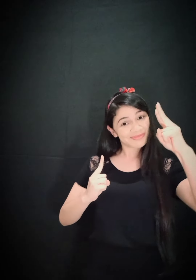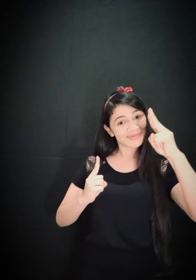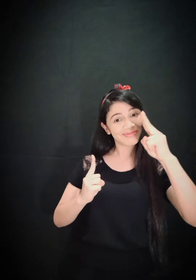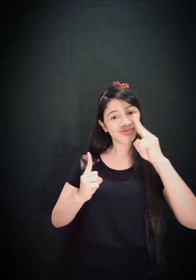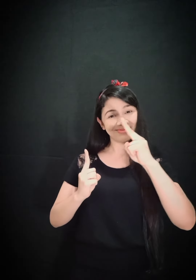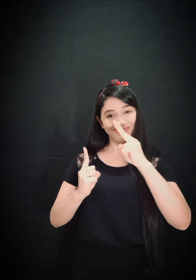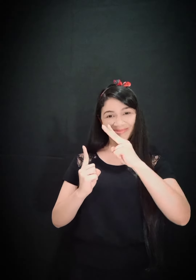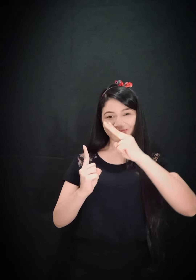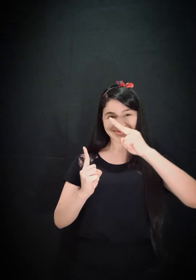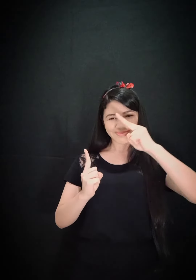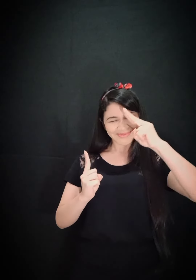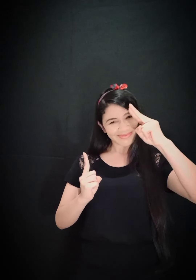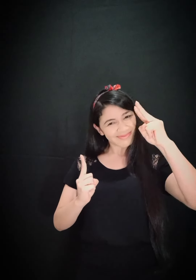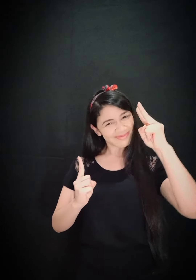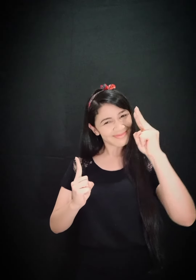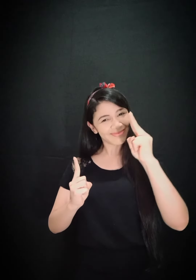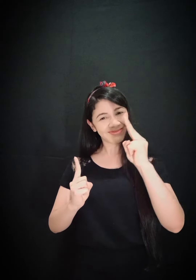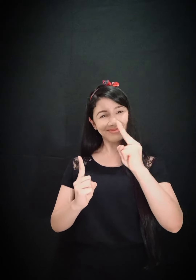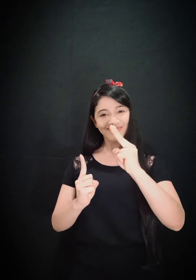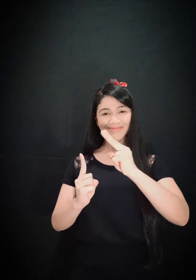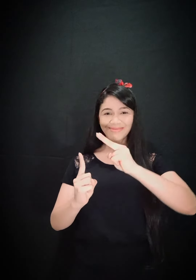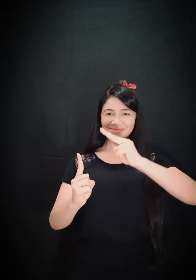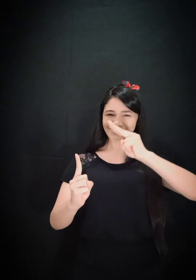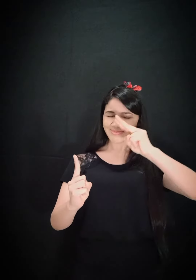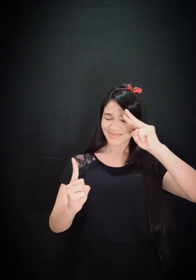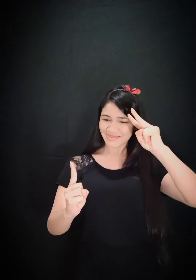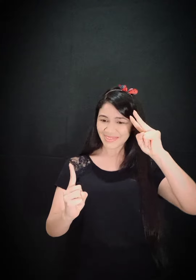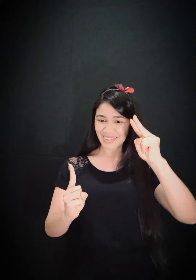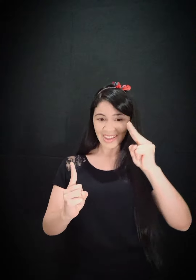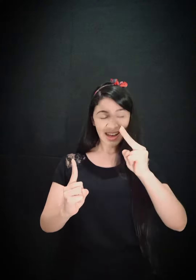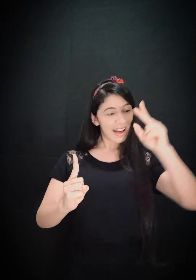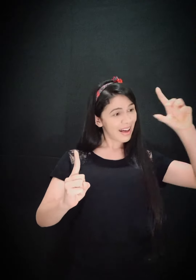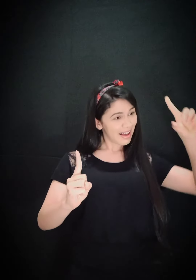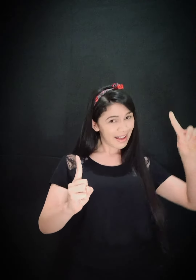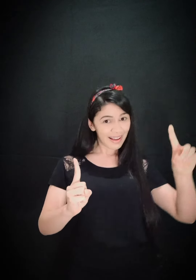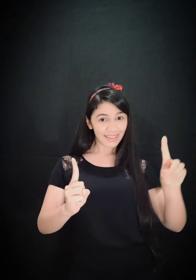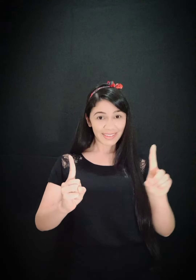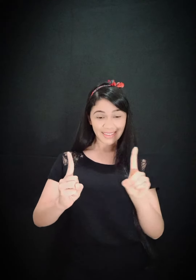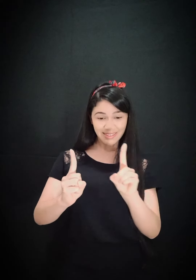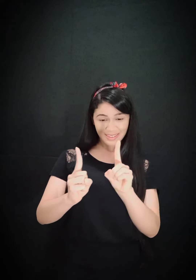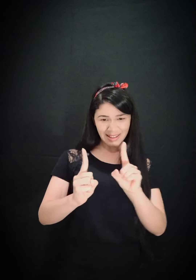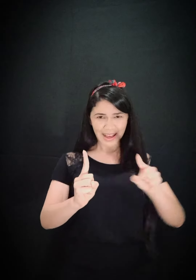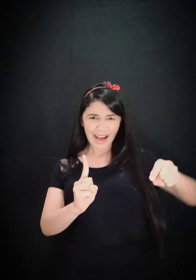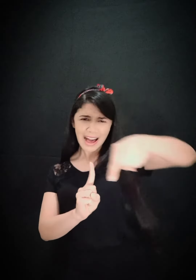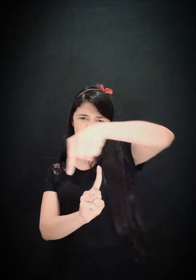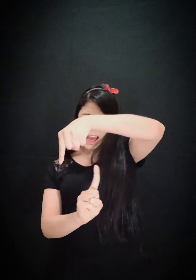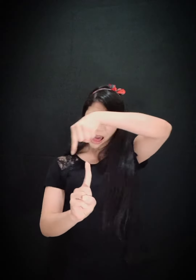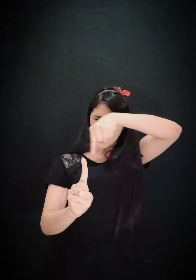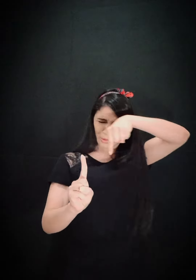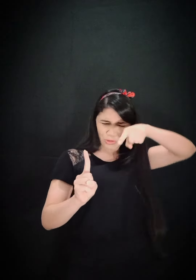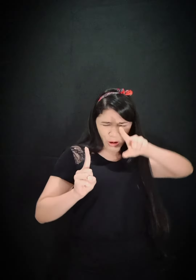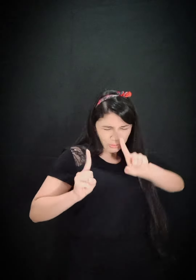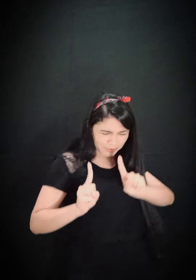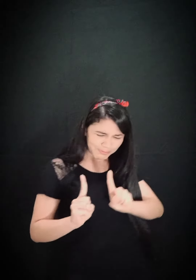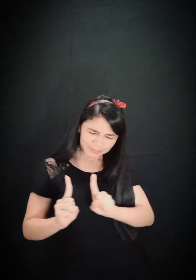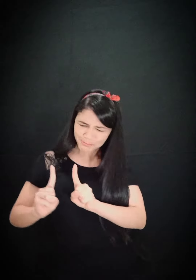abrigo Ao teu retorceado